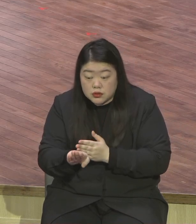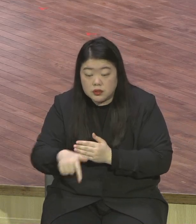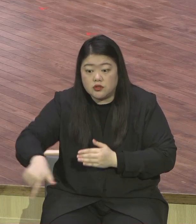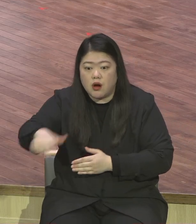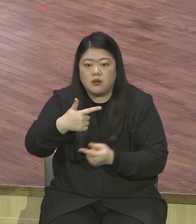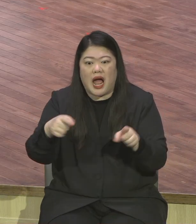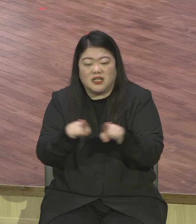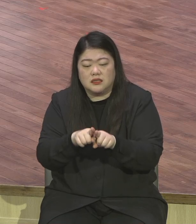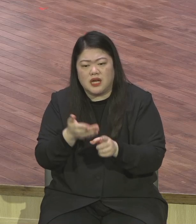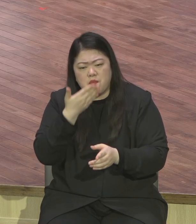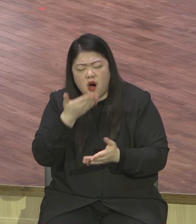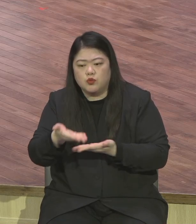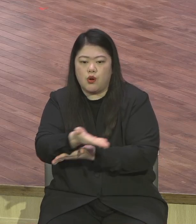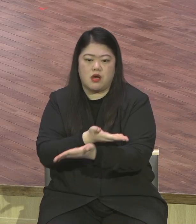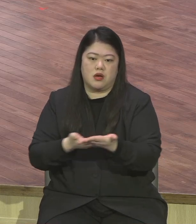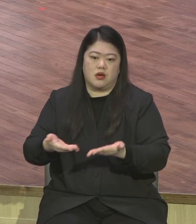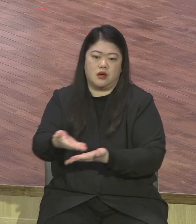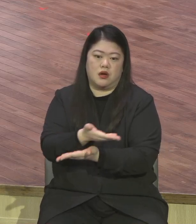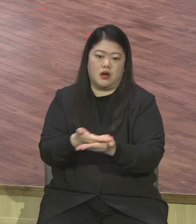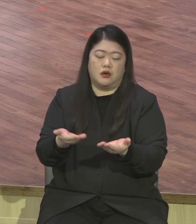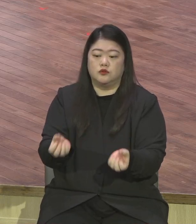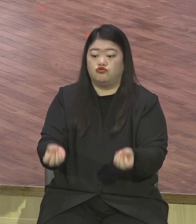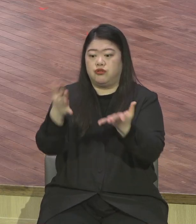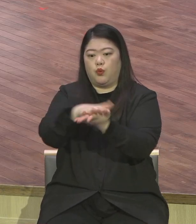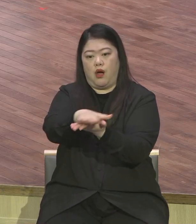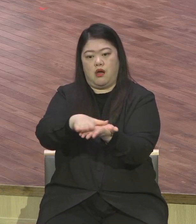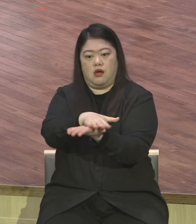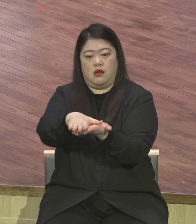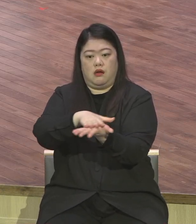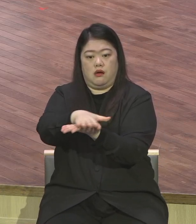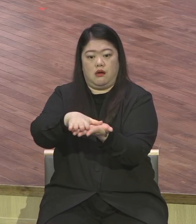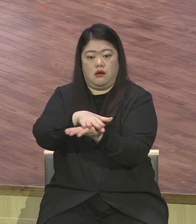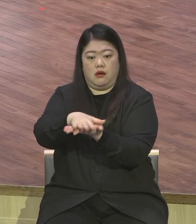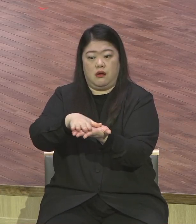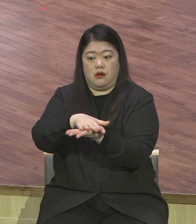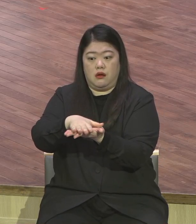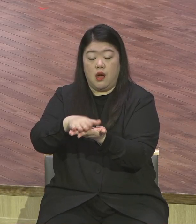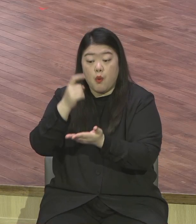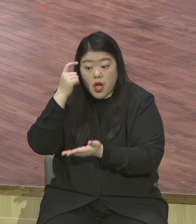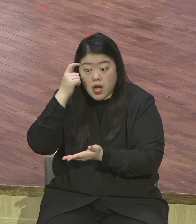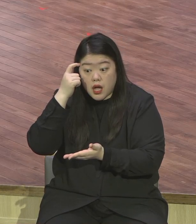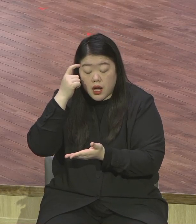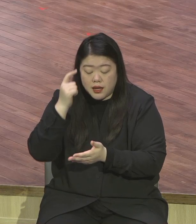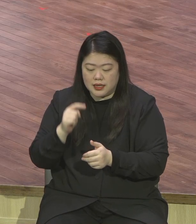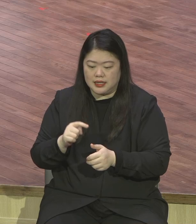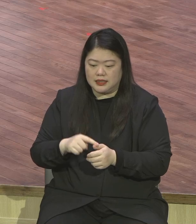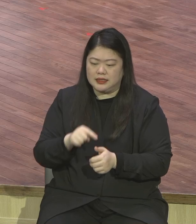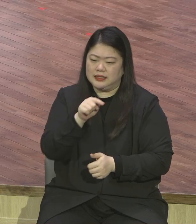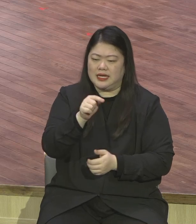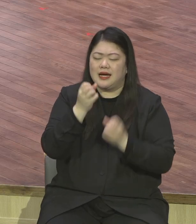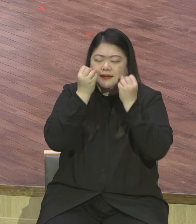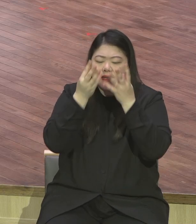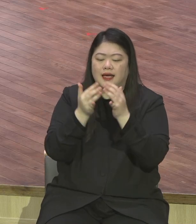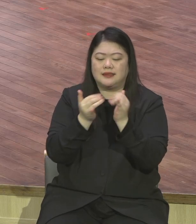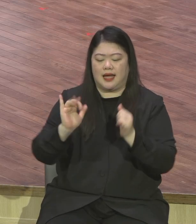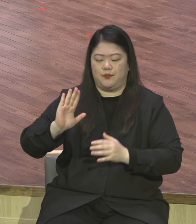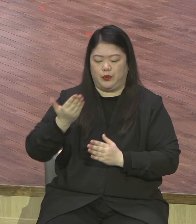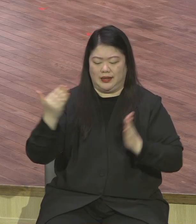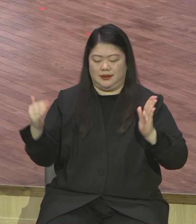죽죄를 새롭게 되었다고 그리고 나면 이 사람이 절대로 같은 죄를